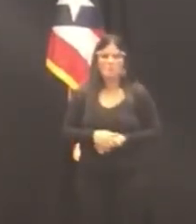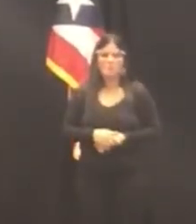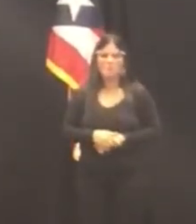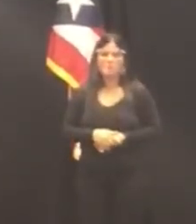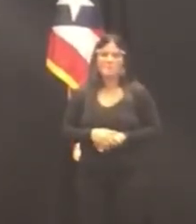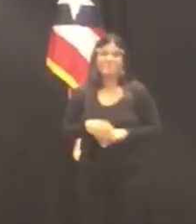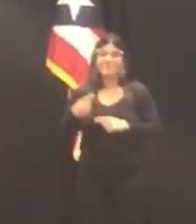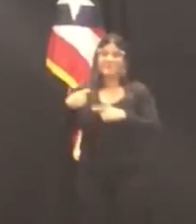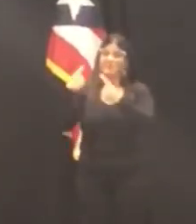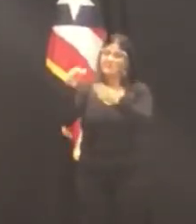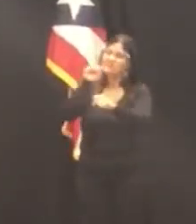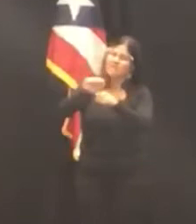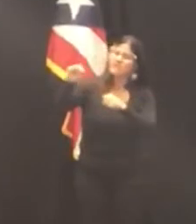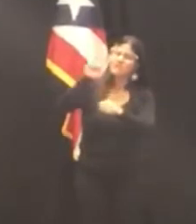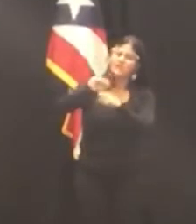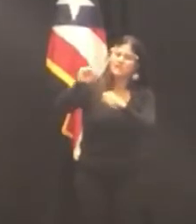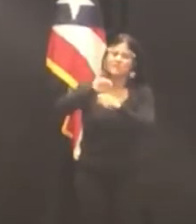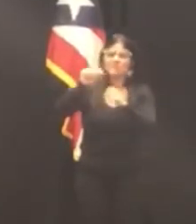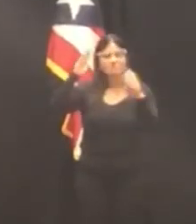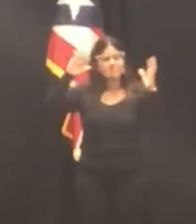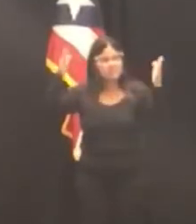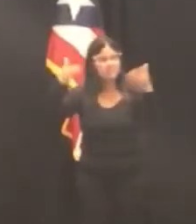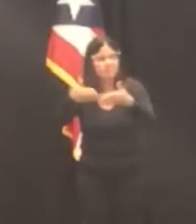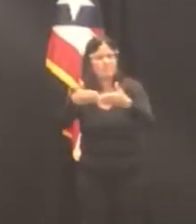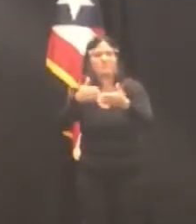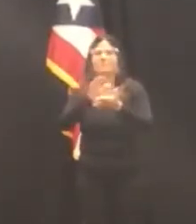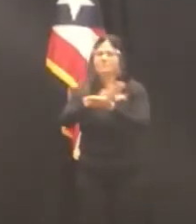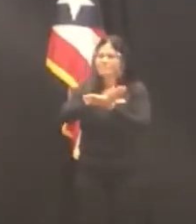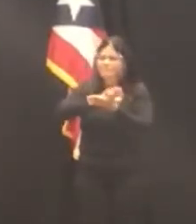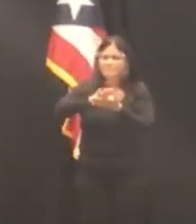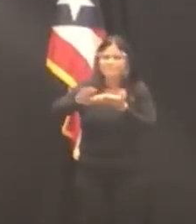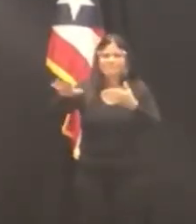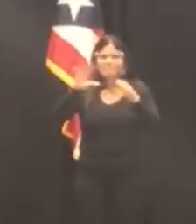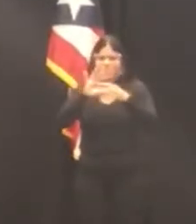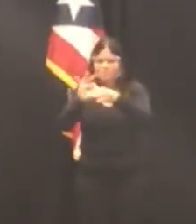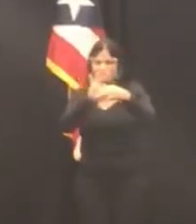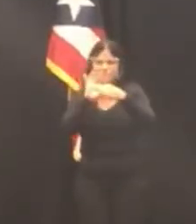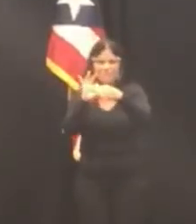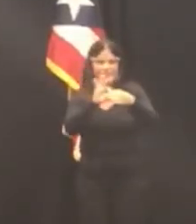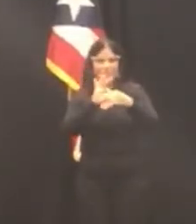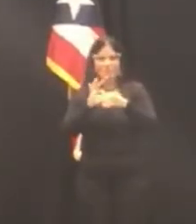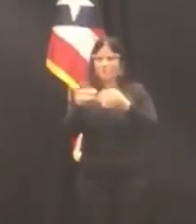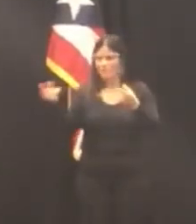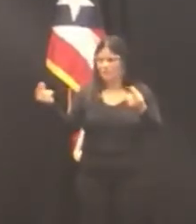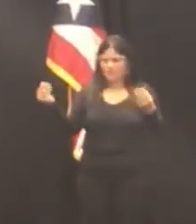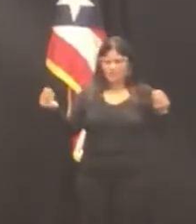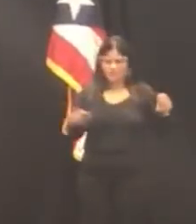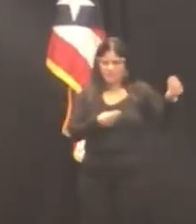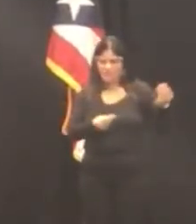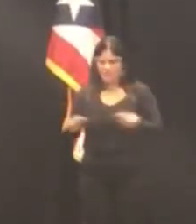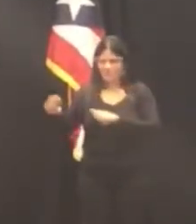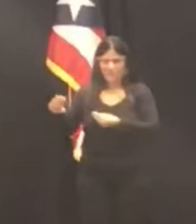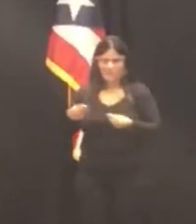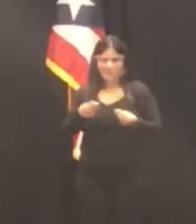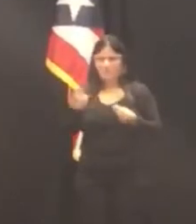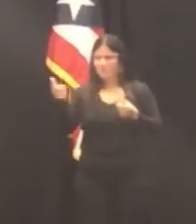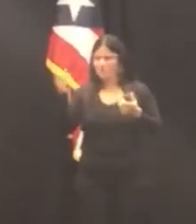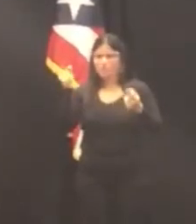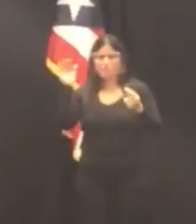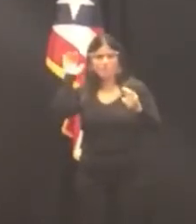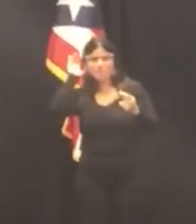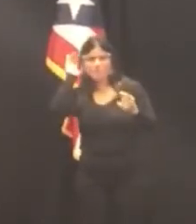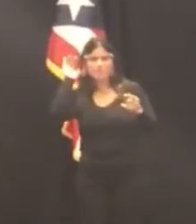laboriosa diplomática conciliadora receptiva dispuesta siempre a escuchar y al intercambio